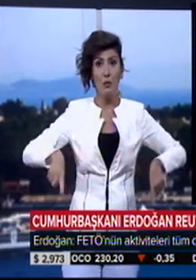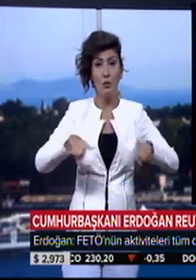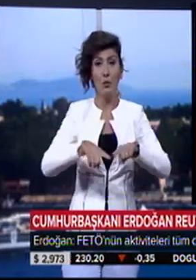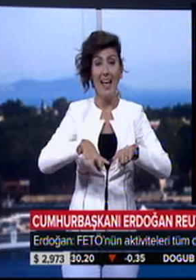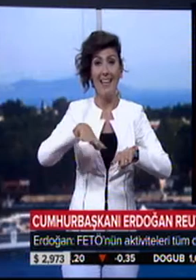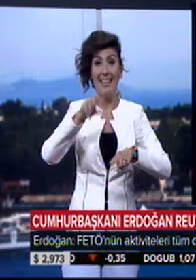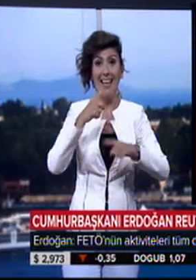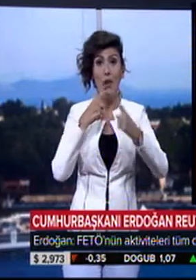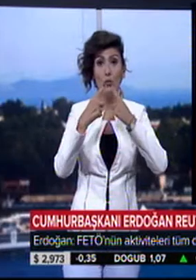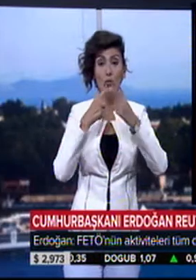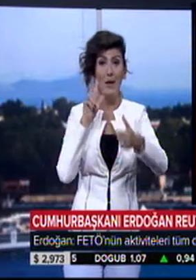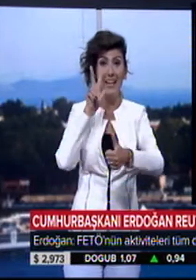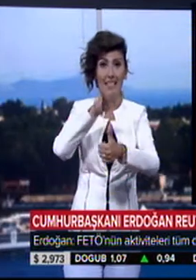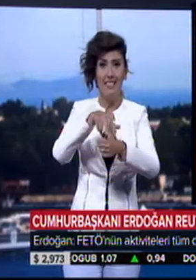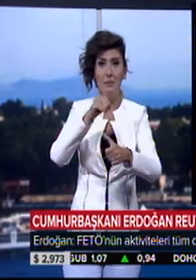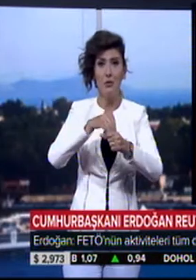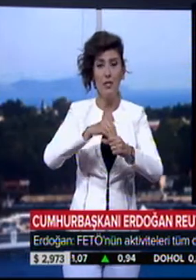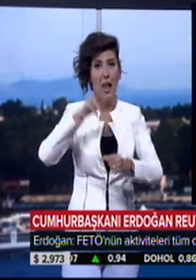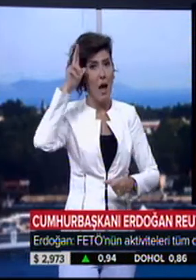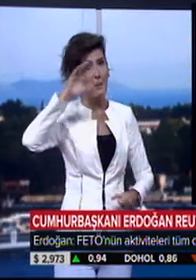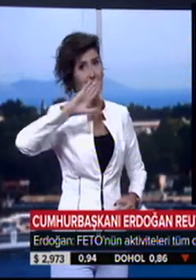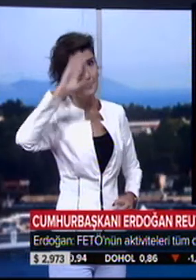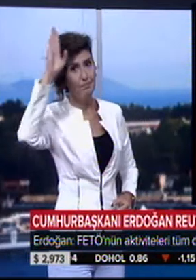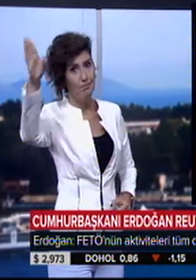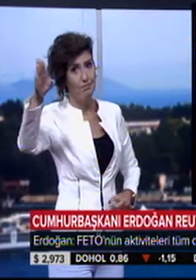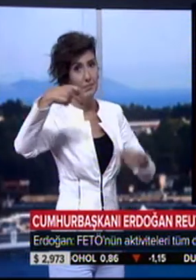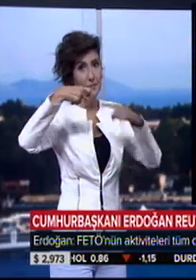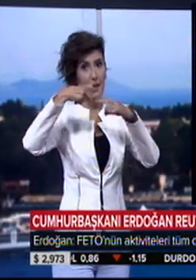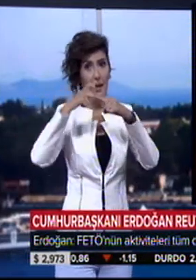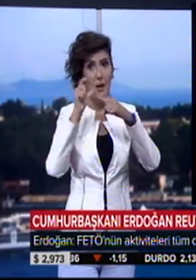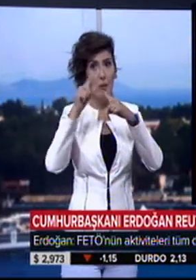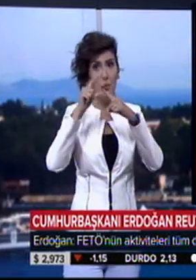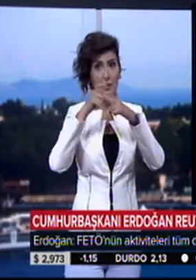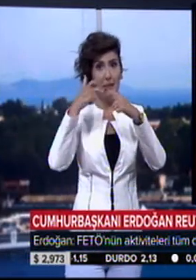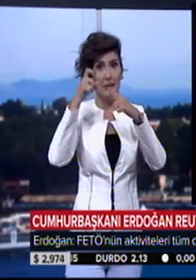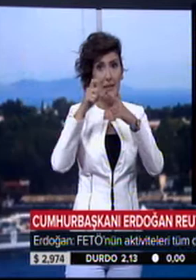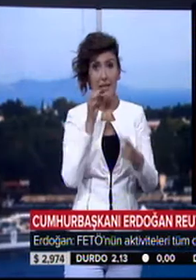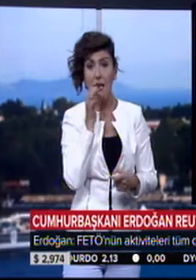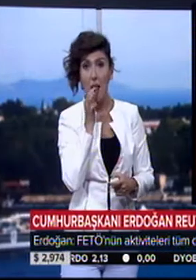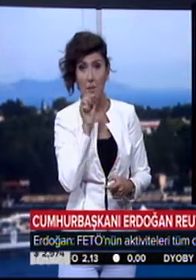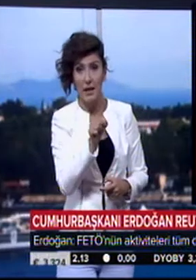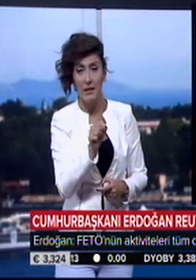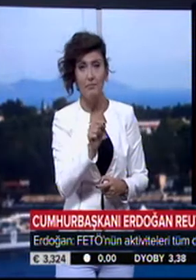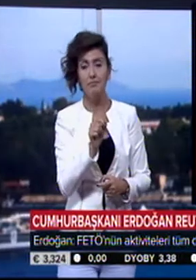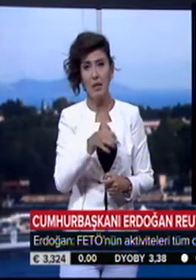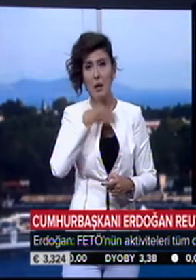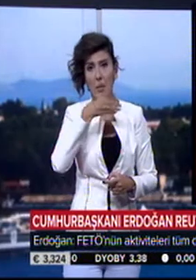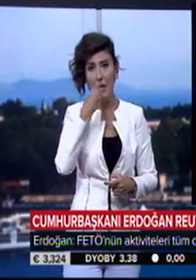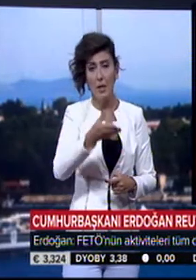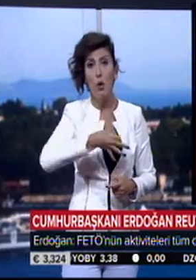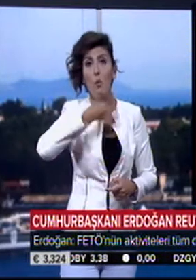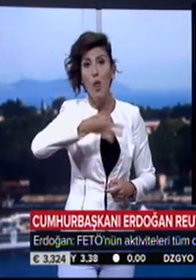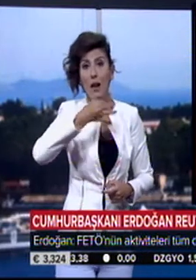Genel Kurulu genel görüşmelerine katılmak üzere gittiği Amerika Birleşik Devletleri'nde Reuters haber ajansına mülakat verdi.